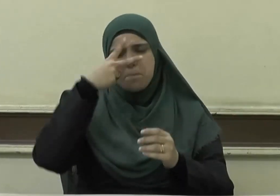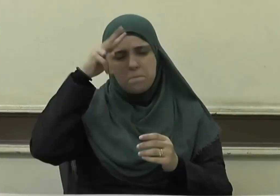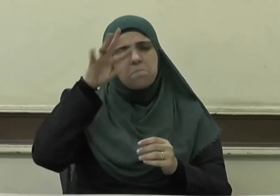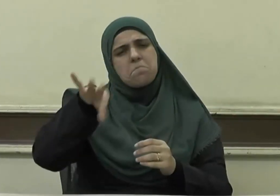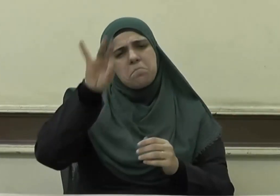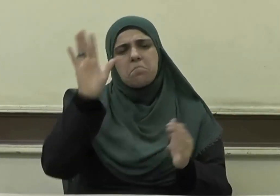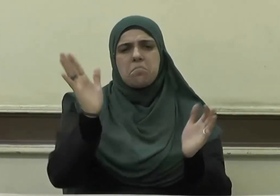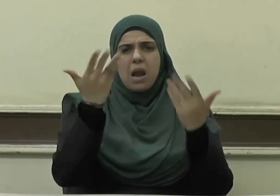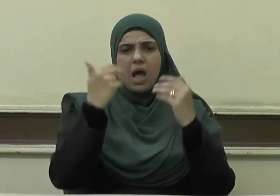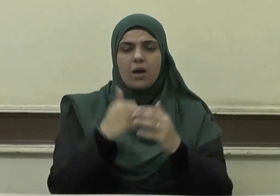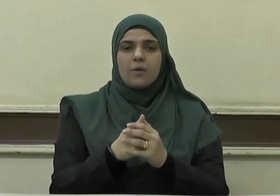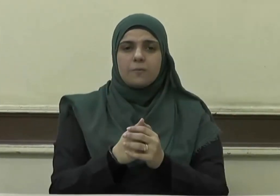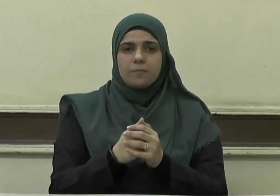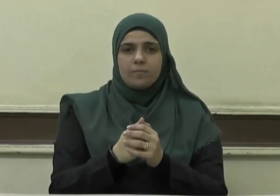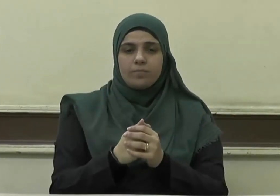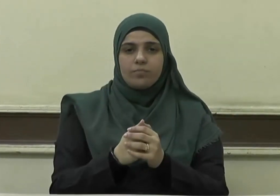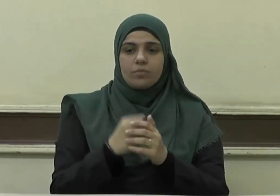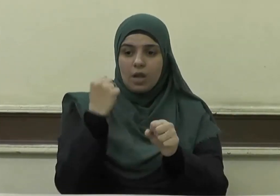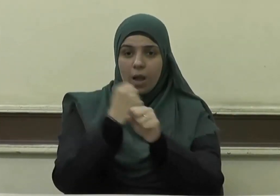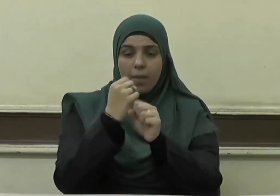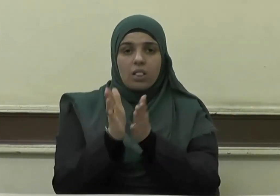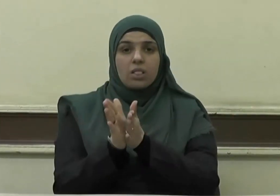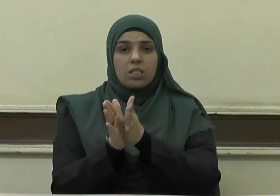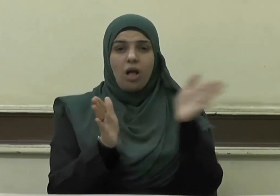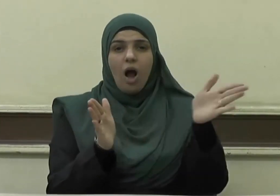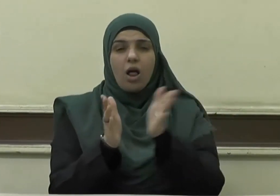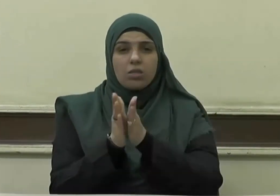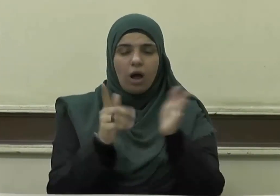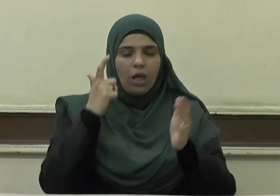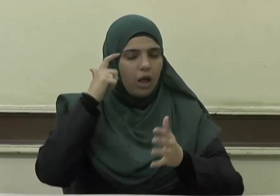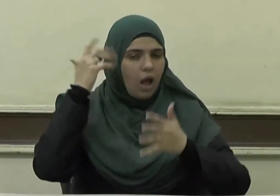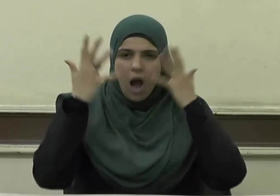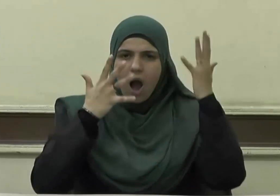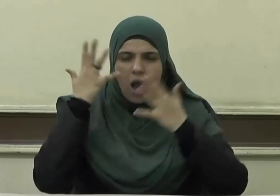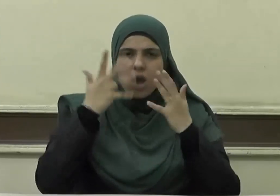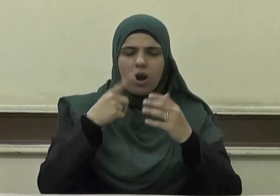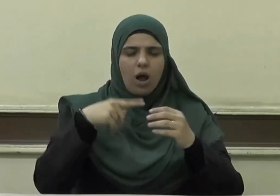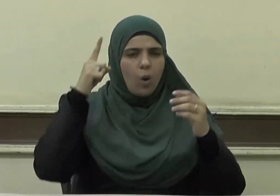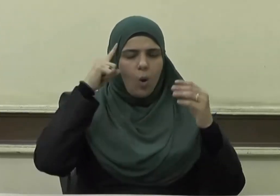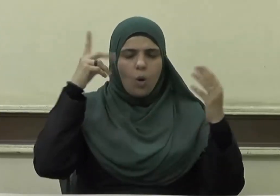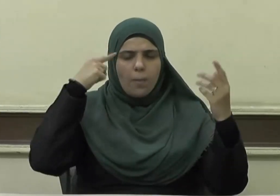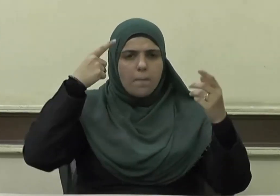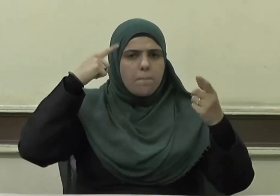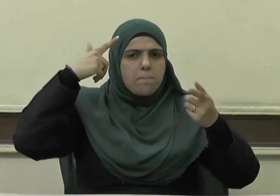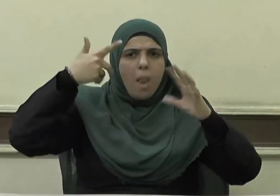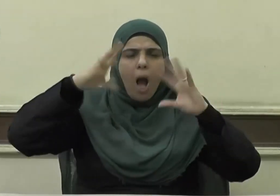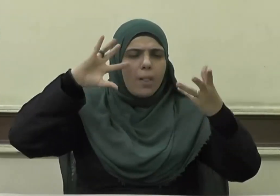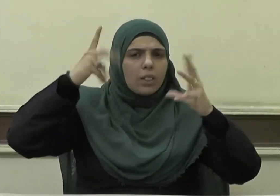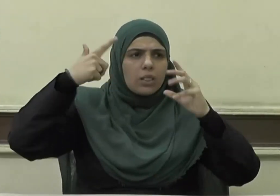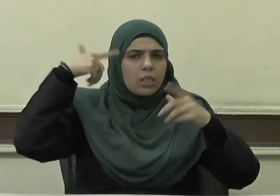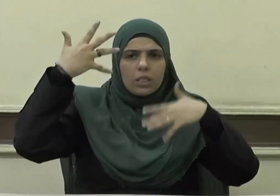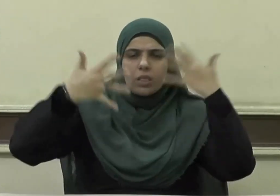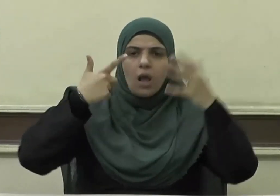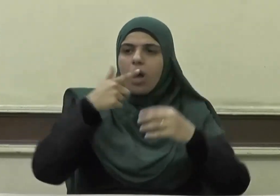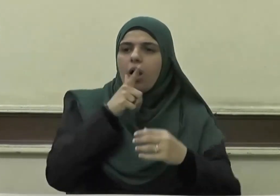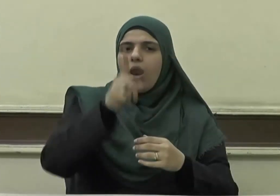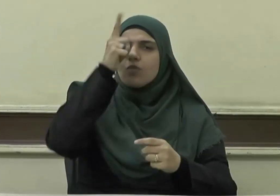الضلال والحيرة والتخبط قال تعالى أفمن